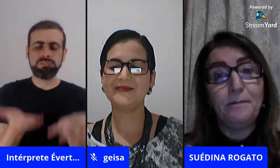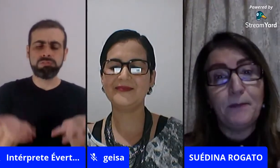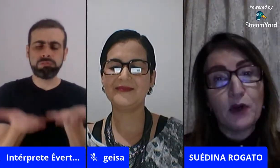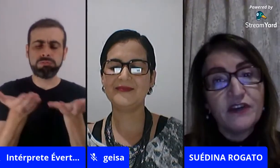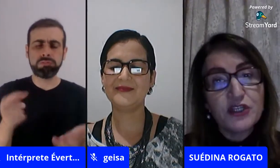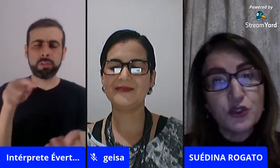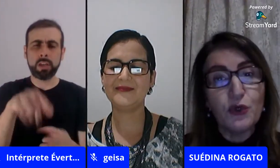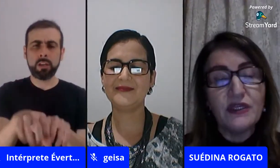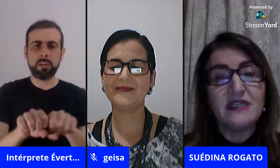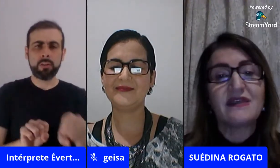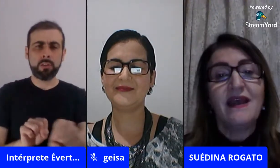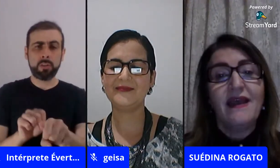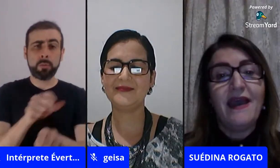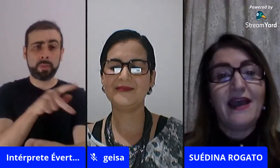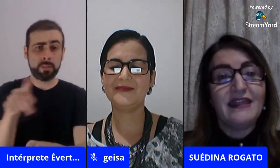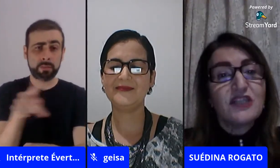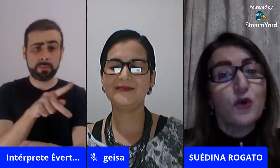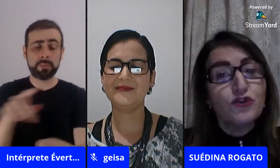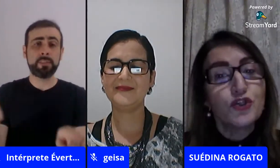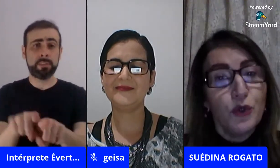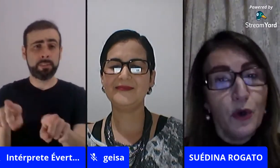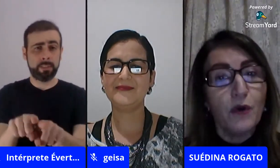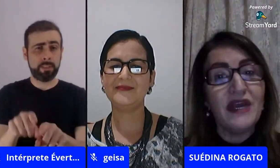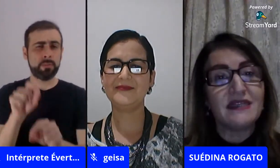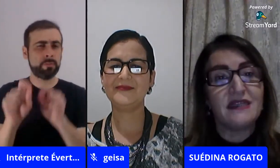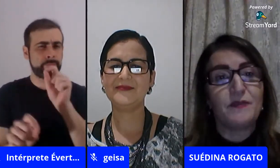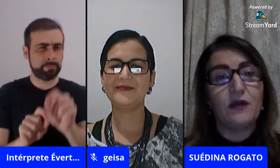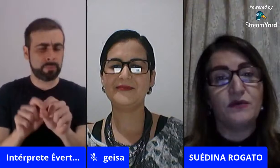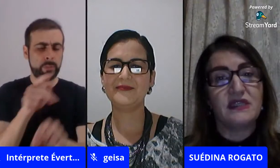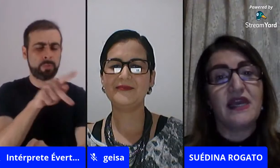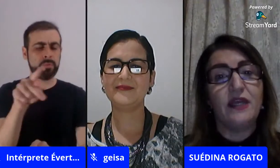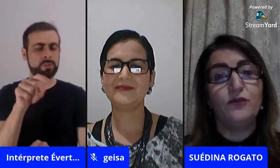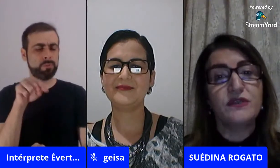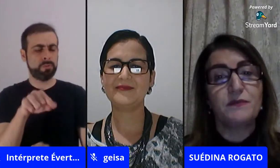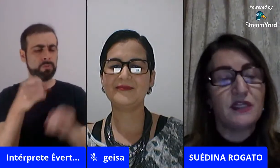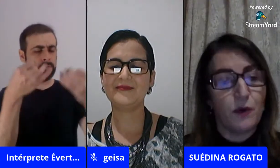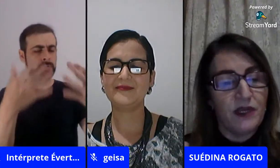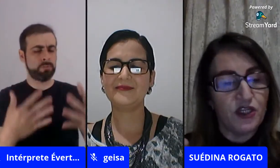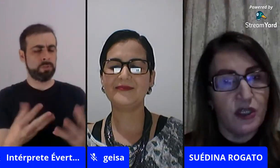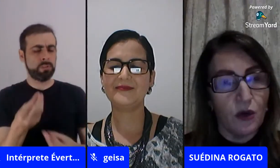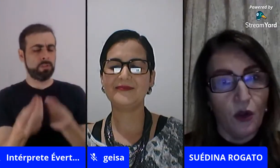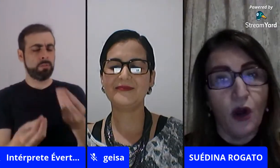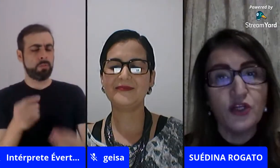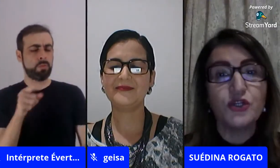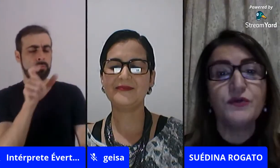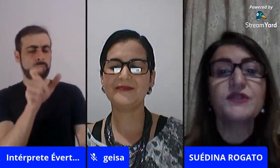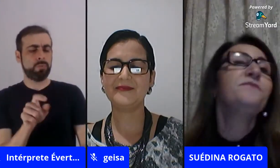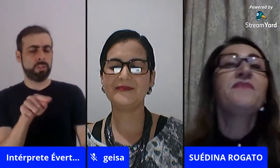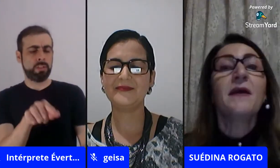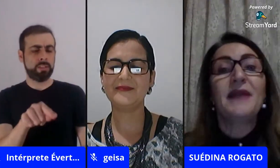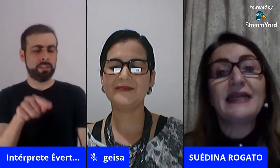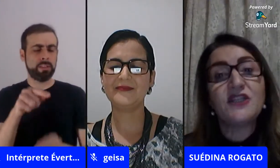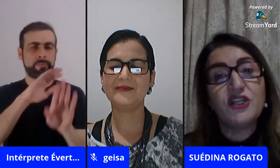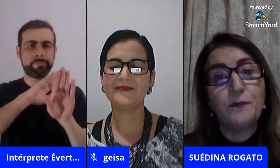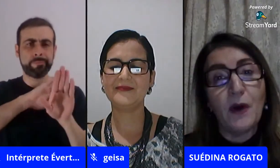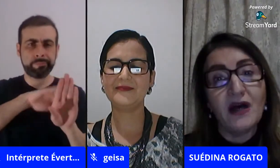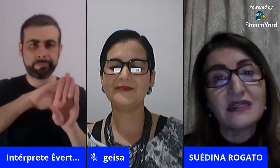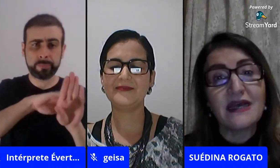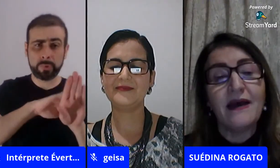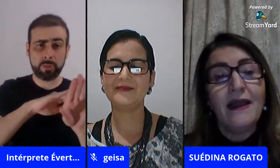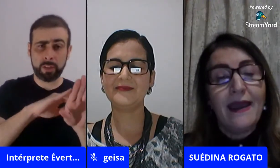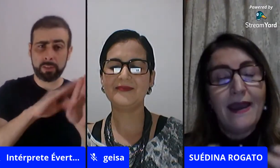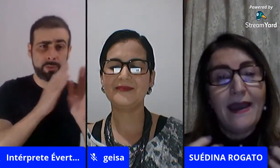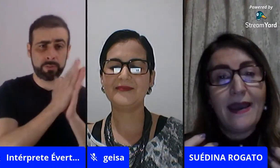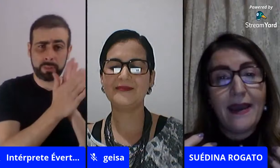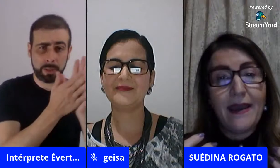para que professores desconstruam esses preconceitos, principalmente ideológicos, para que a gente